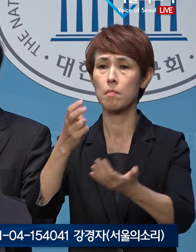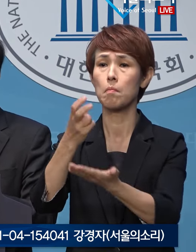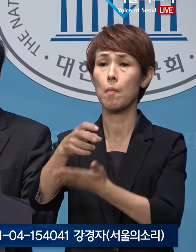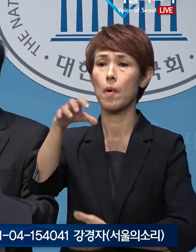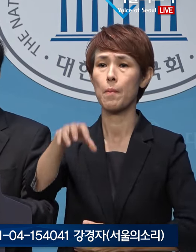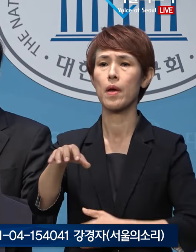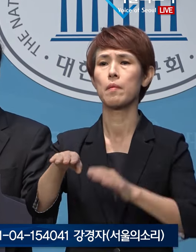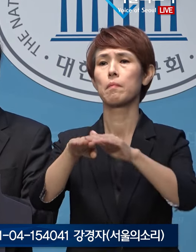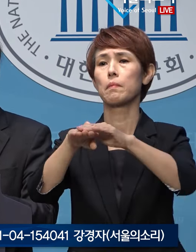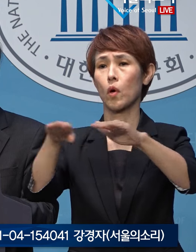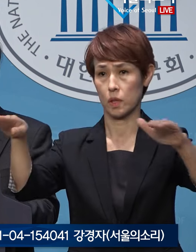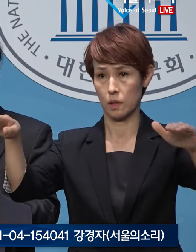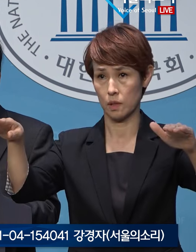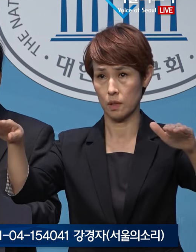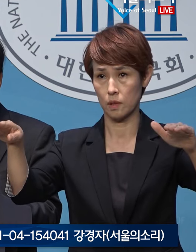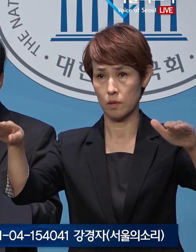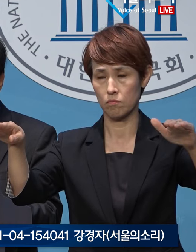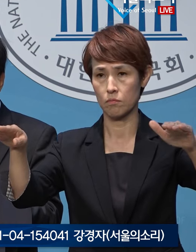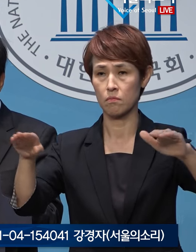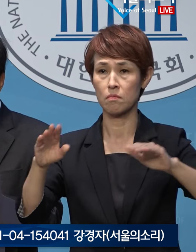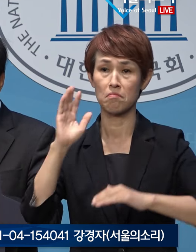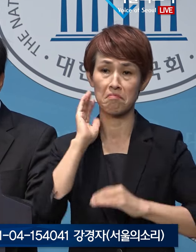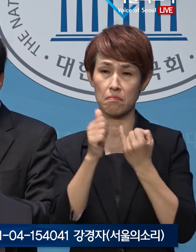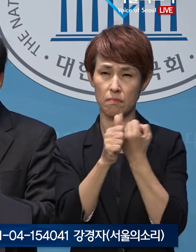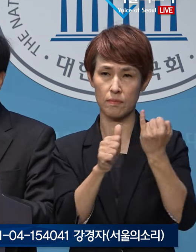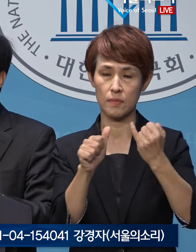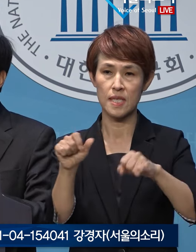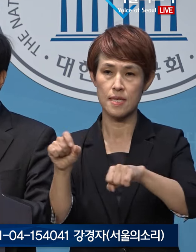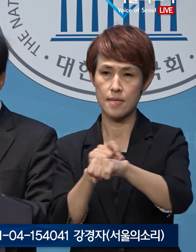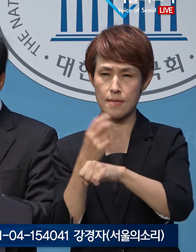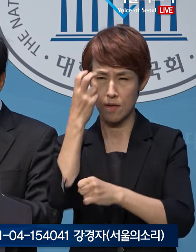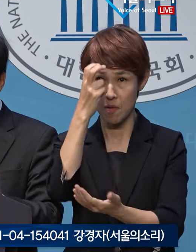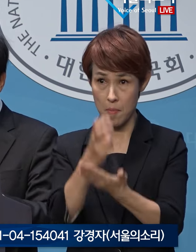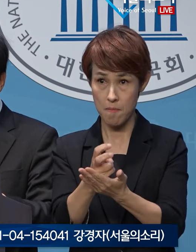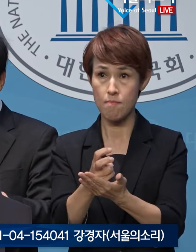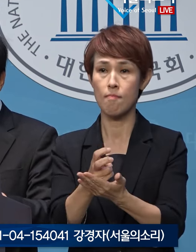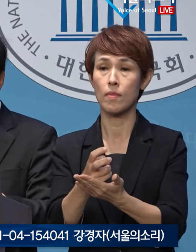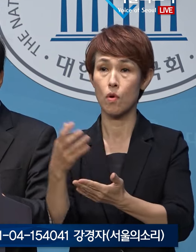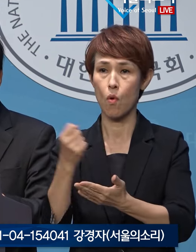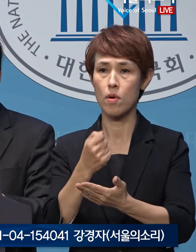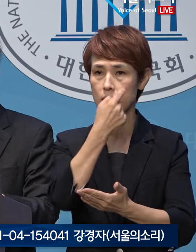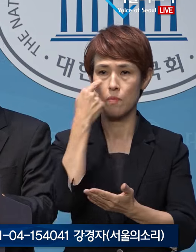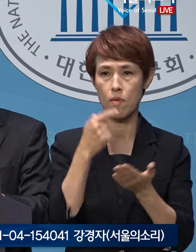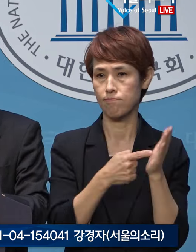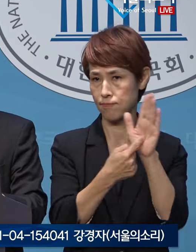평등하다는 진리를 김거지 종합특검 법안을 통해 증명하겠습니다.